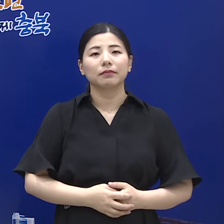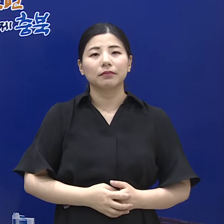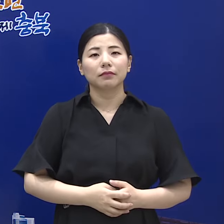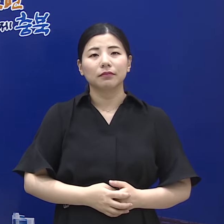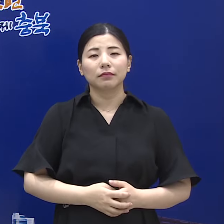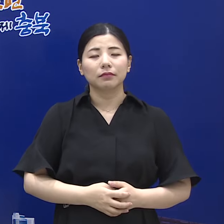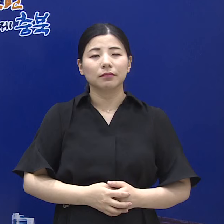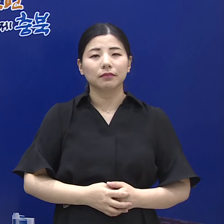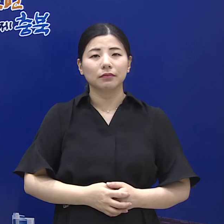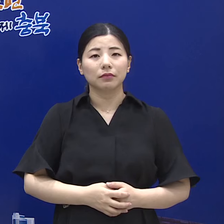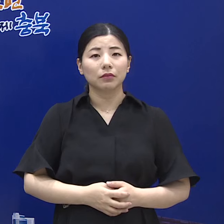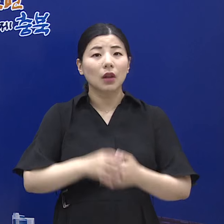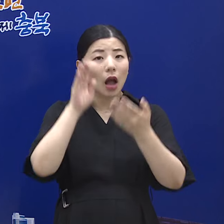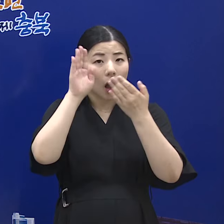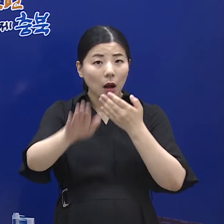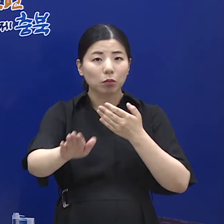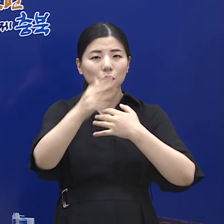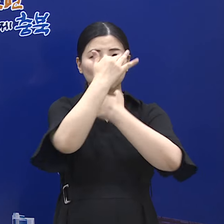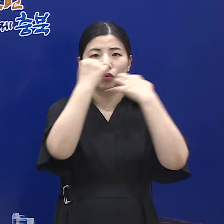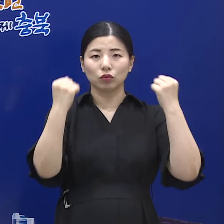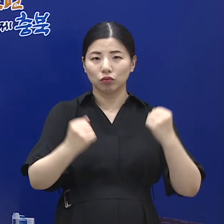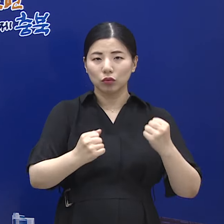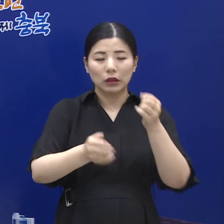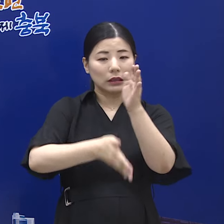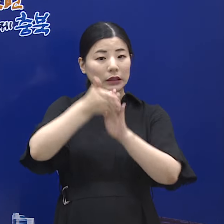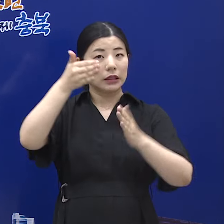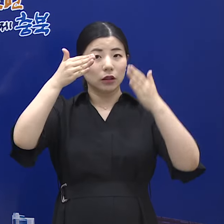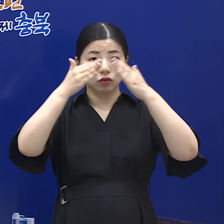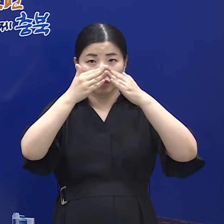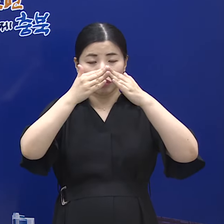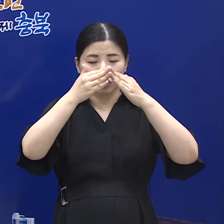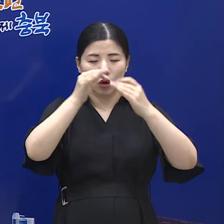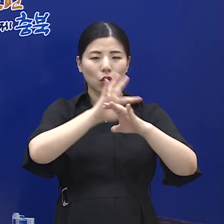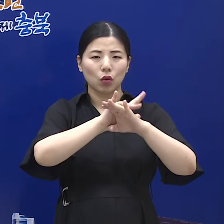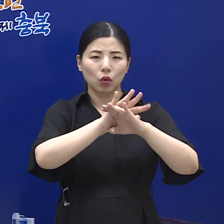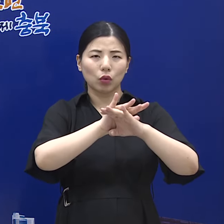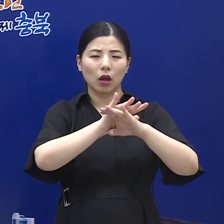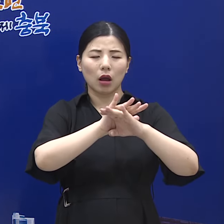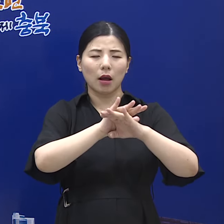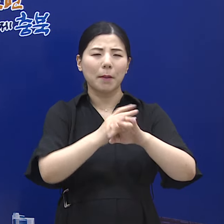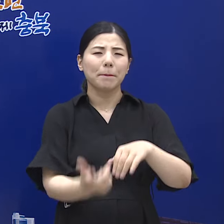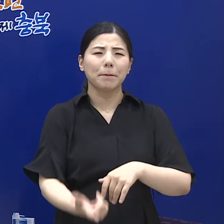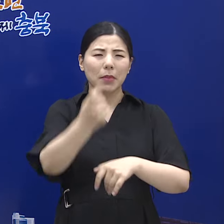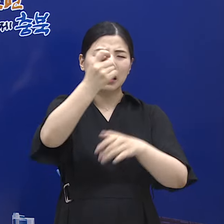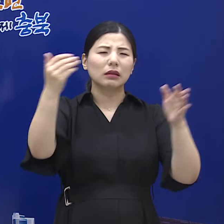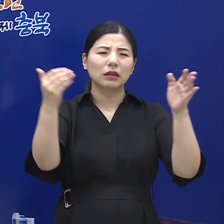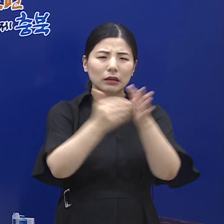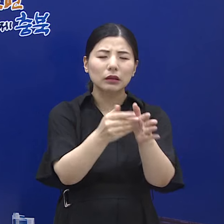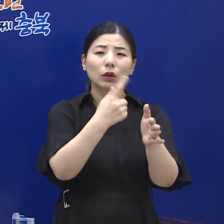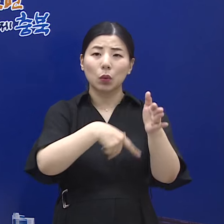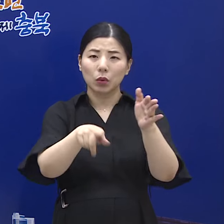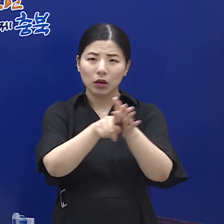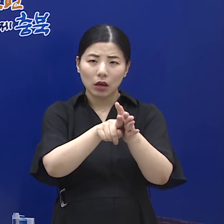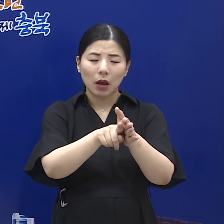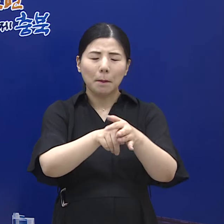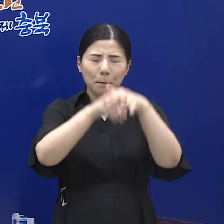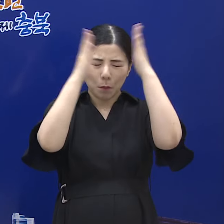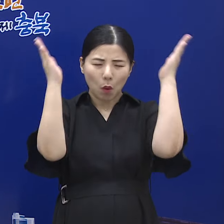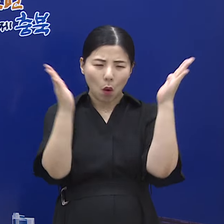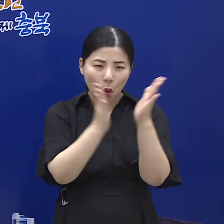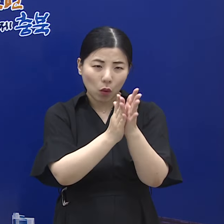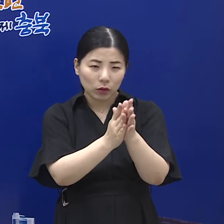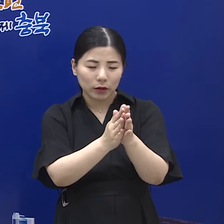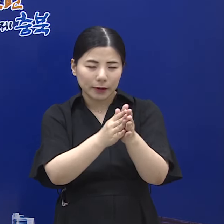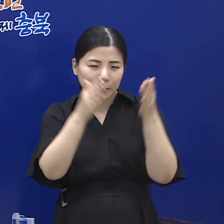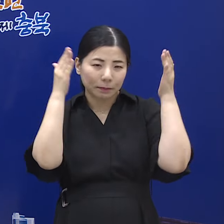앞으로 충청북도와 시구는 코로나19가 조기 종식될 수 있도록 모든 행정적을